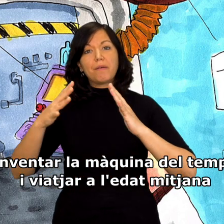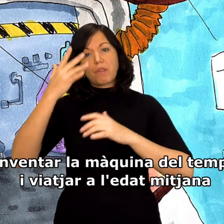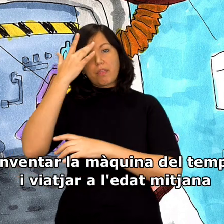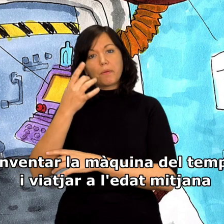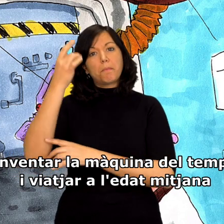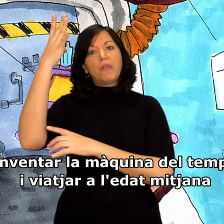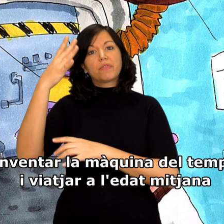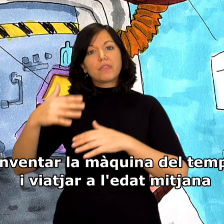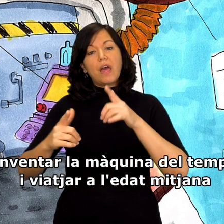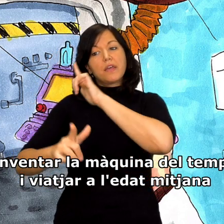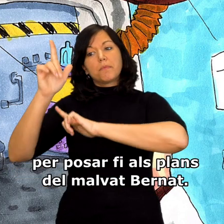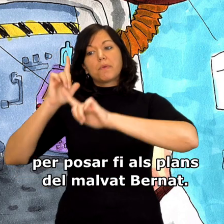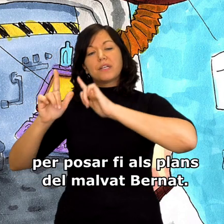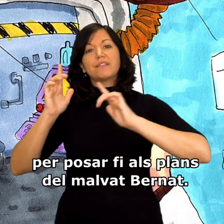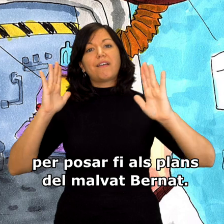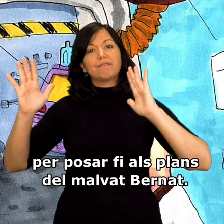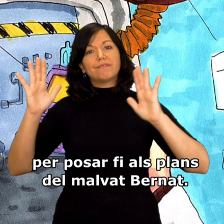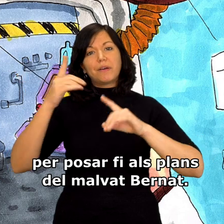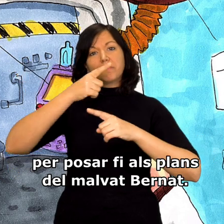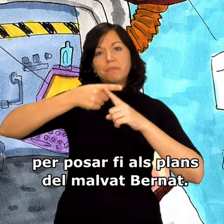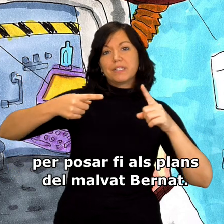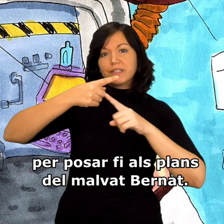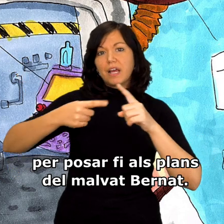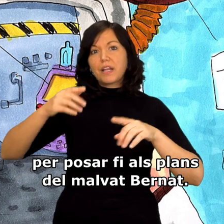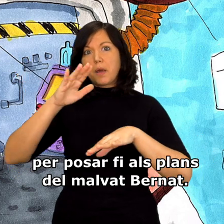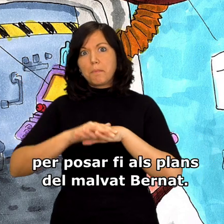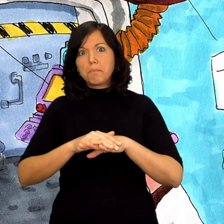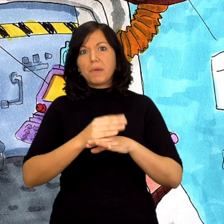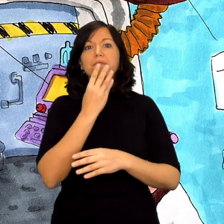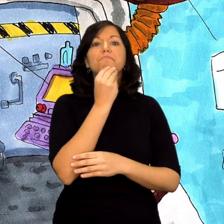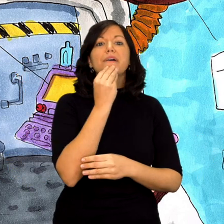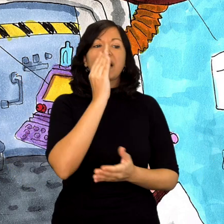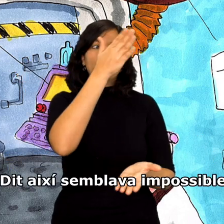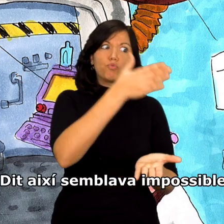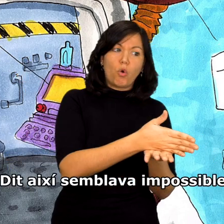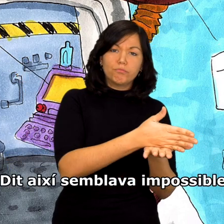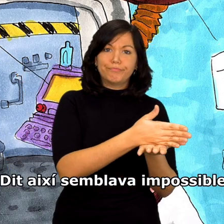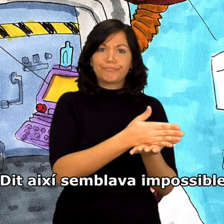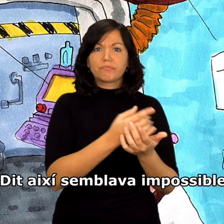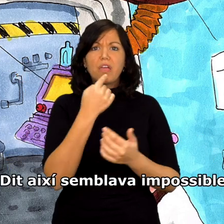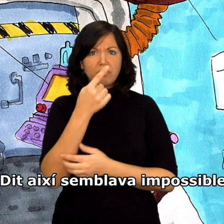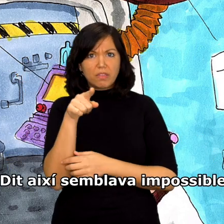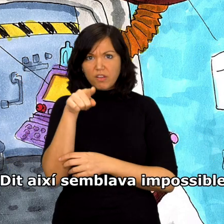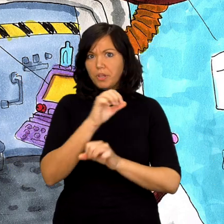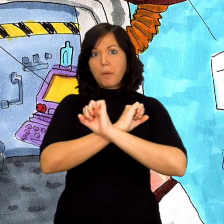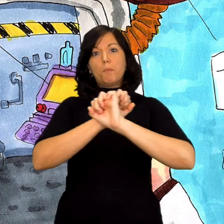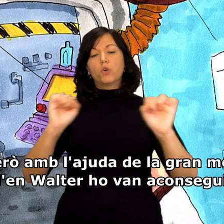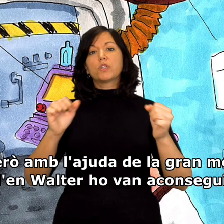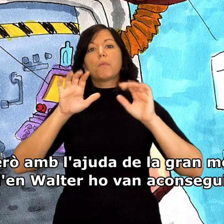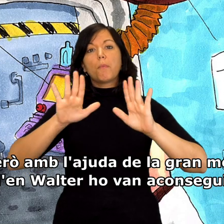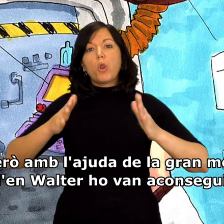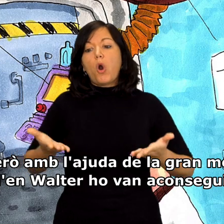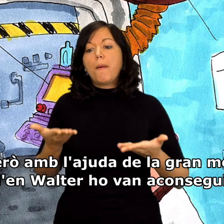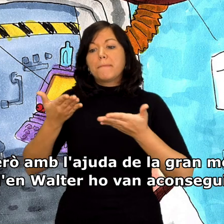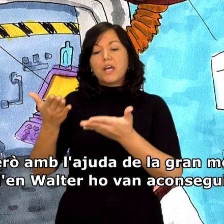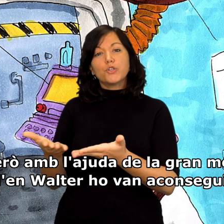temps i viatjar a l'edat mitjana per posar fi als plans del malvat Bernat. Dit així, semblava impossible, però